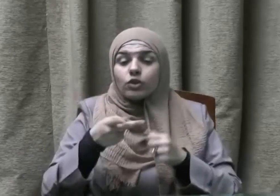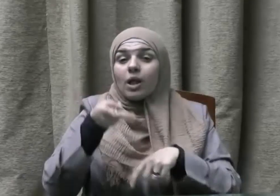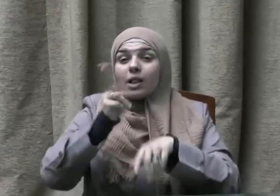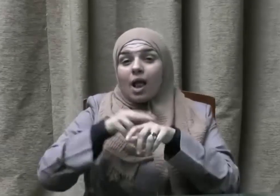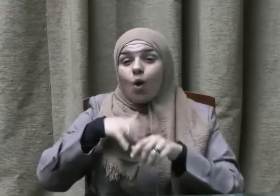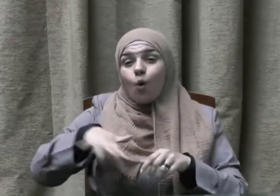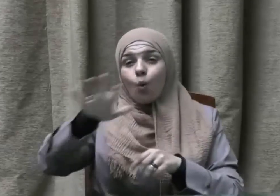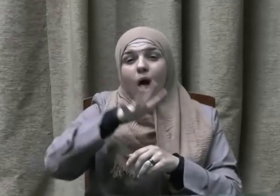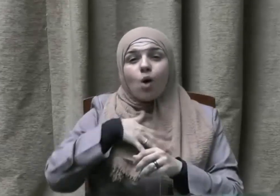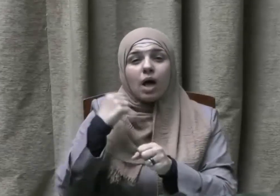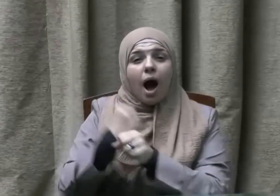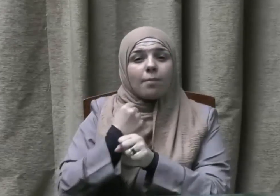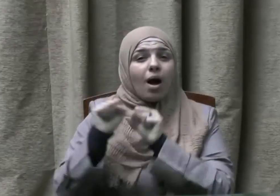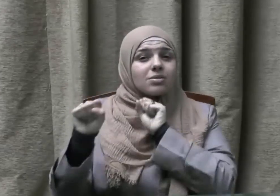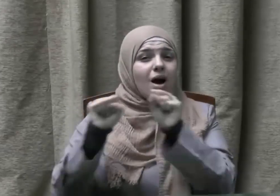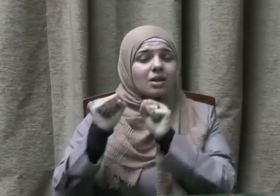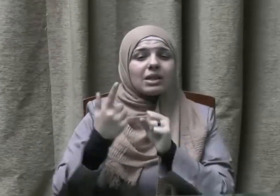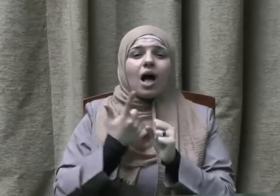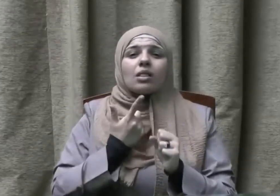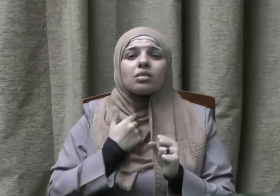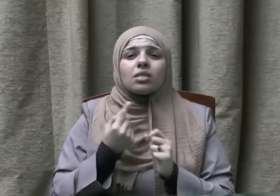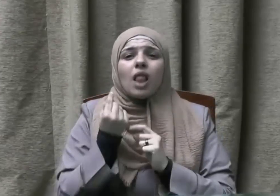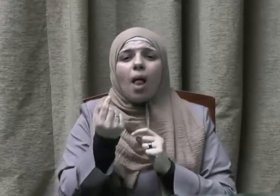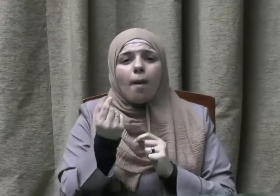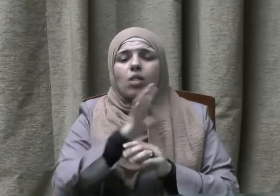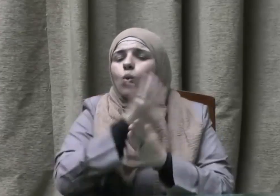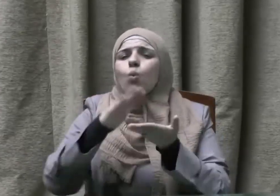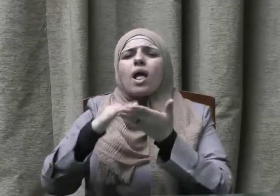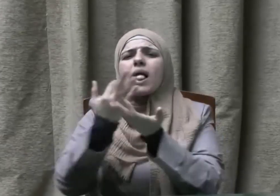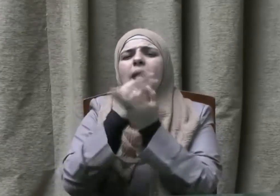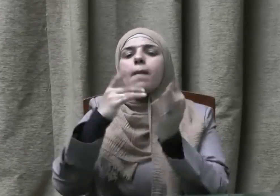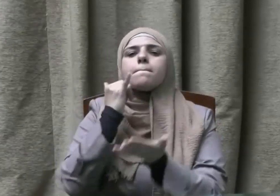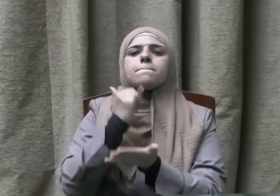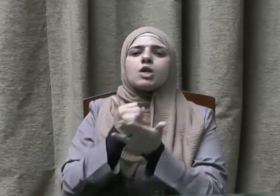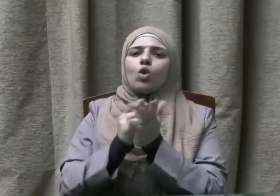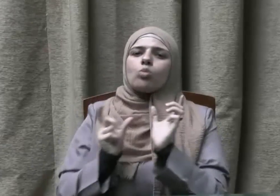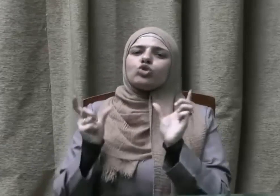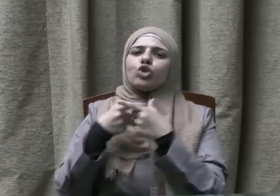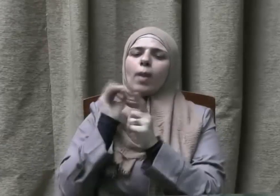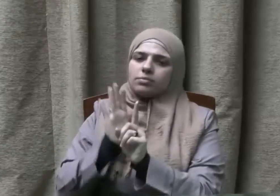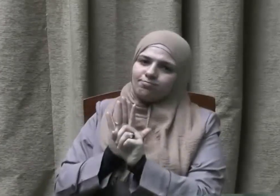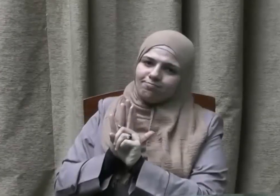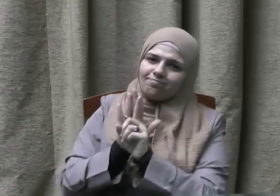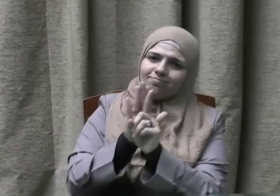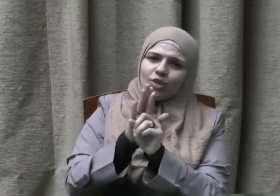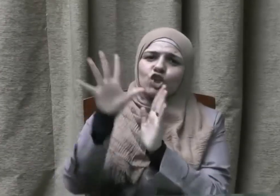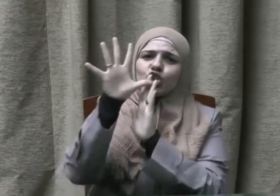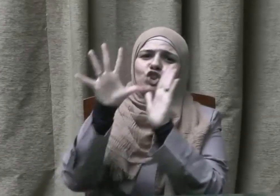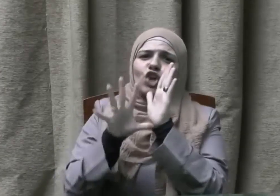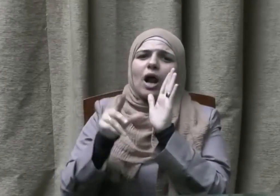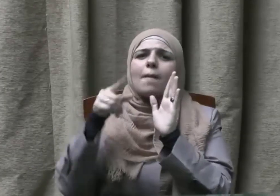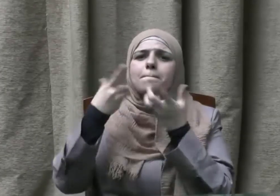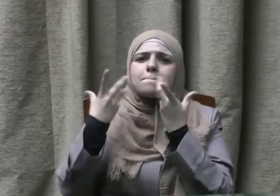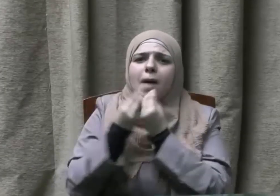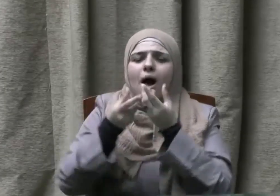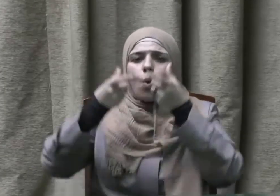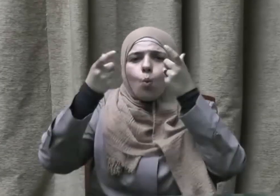الجميع وفي ذلك يقول نبينا صلى الله عليه وسلم ما آمن بي من بات شبعانا